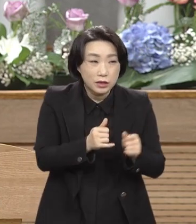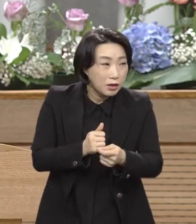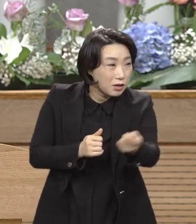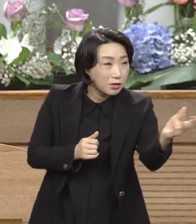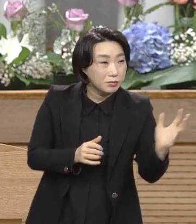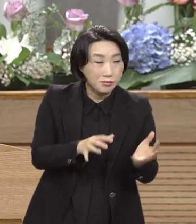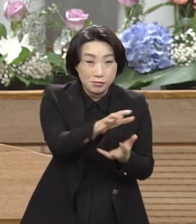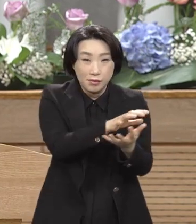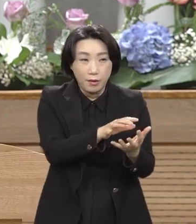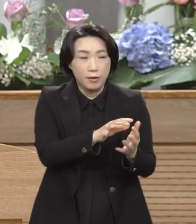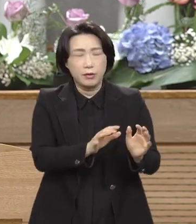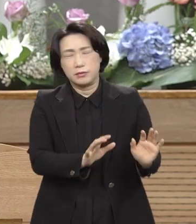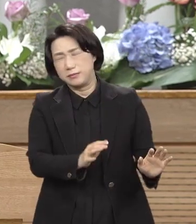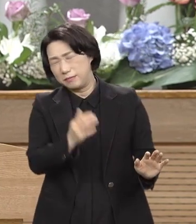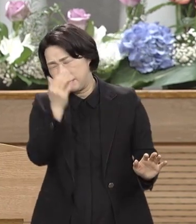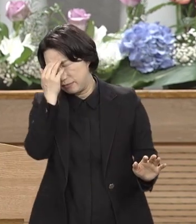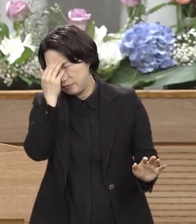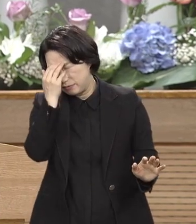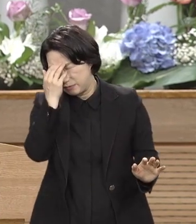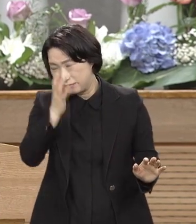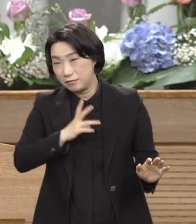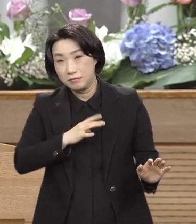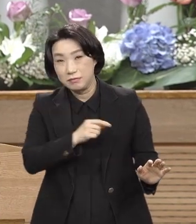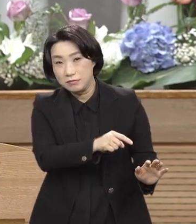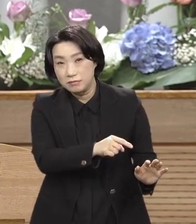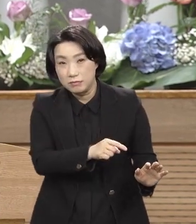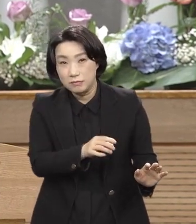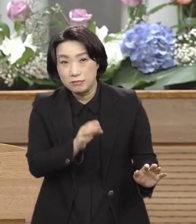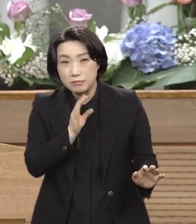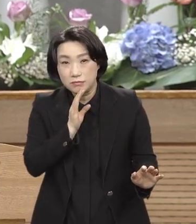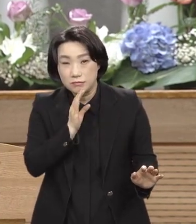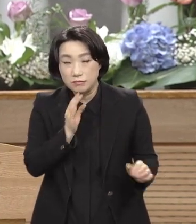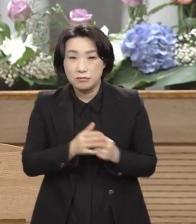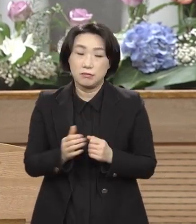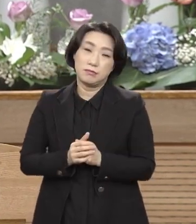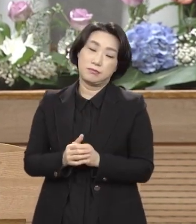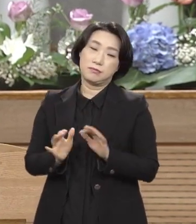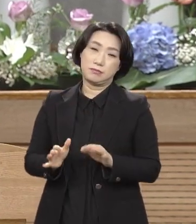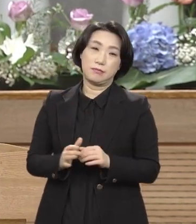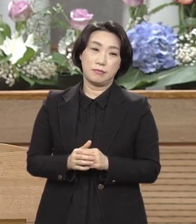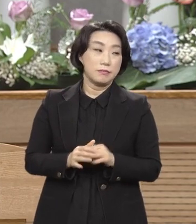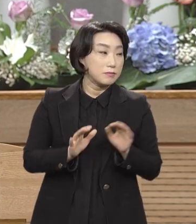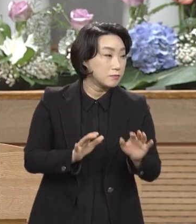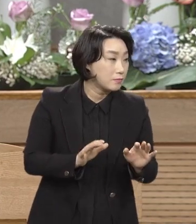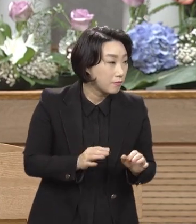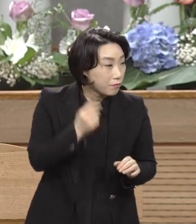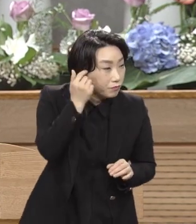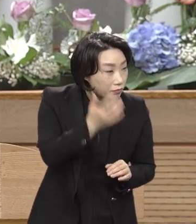밀란이 보통 두려운 게 아니에요. 그러니까 빌라도가 뭐라고 말했냐. 야